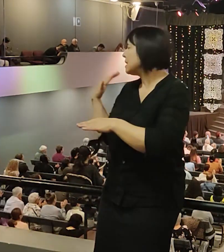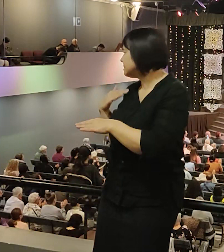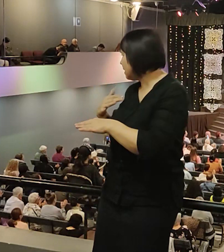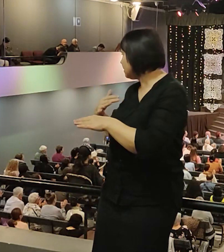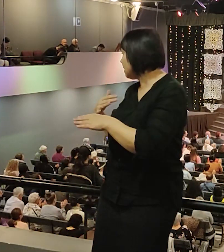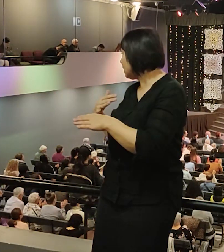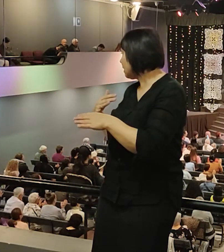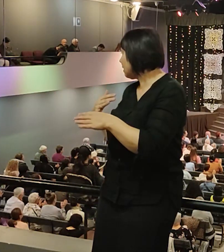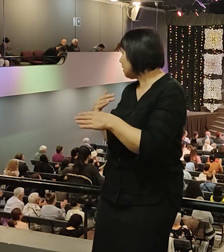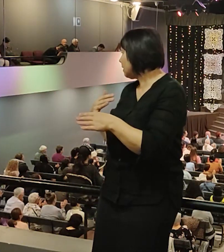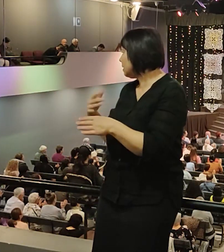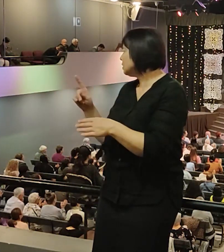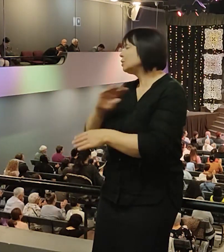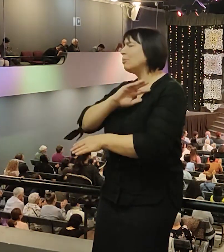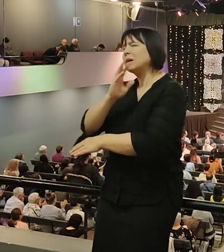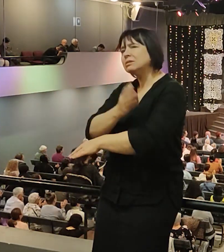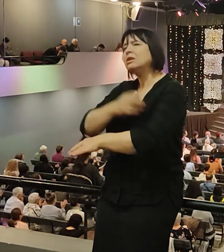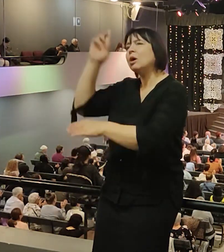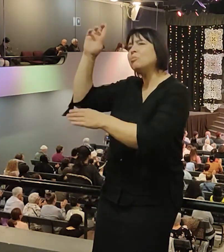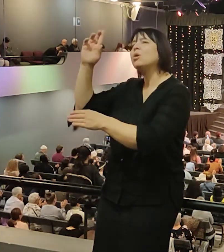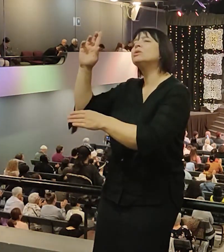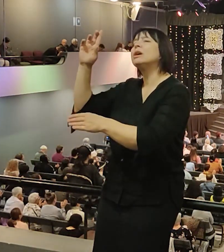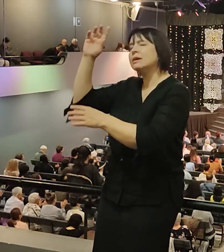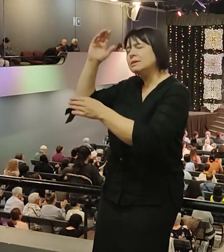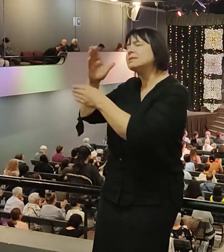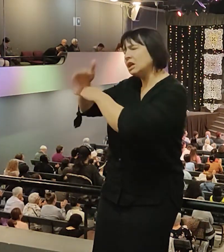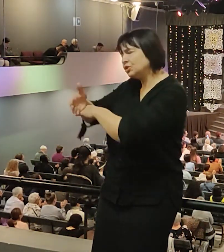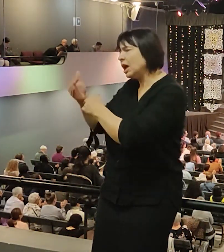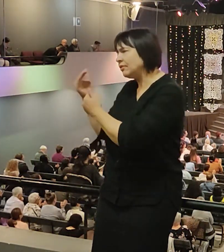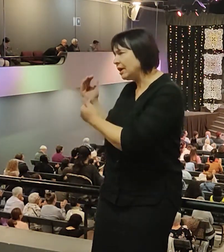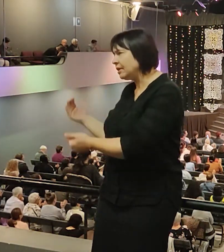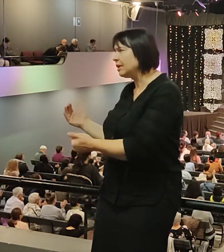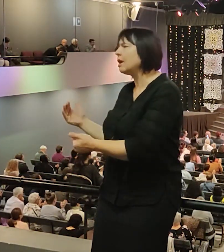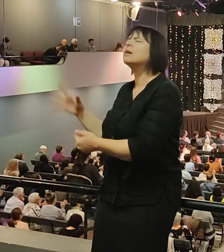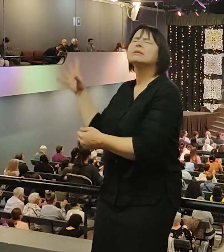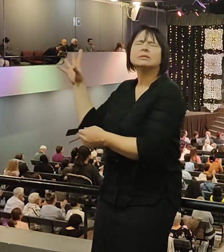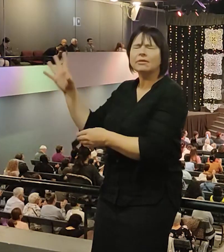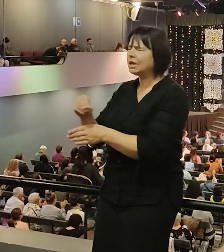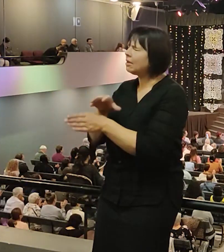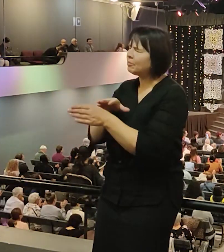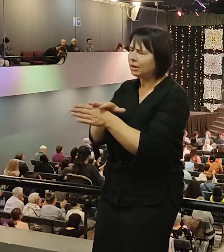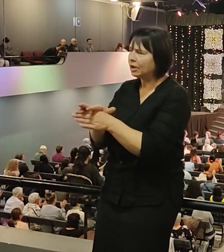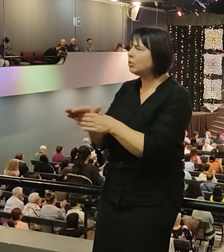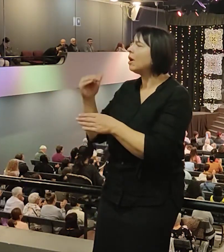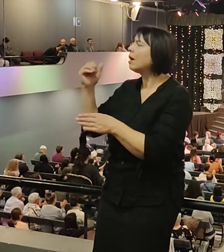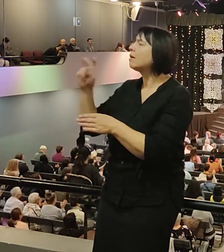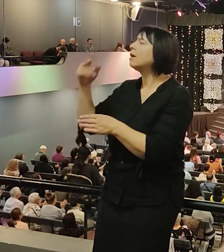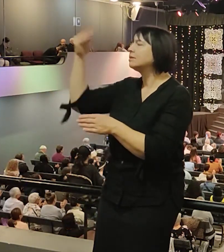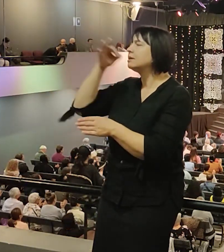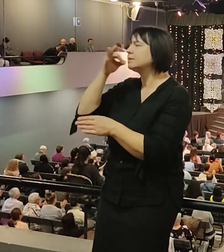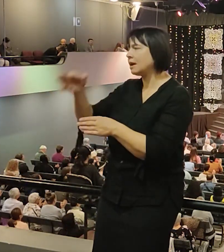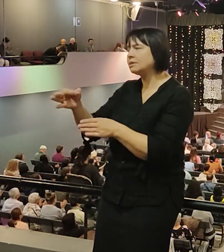Чтоб сила Господня сошла на них во имя Иисуса Христа. Со всей полнотой, как ты сказал, для апостолов.